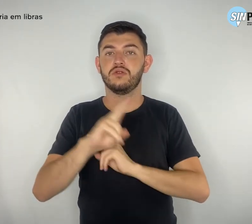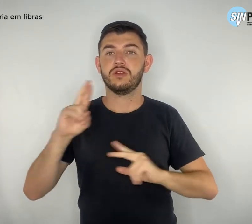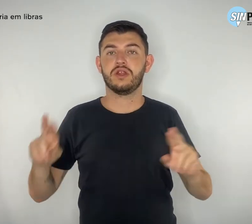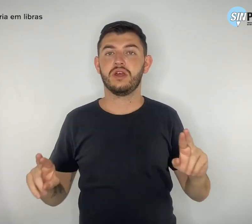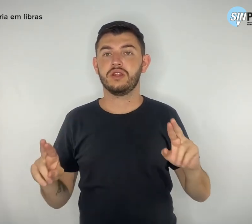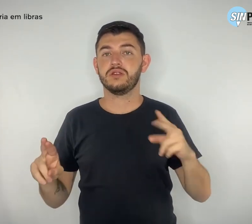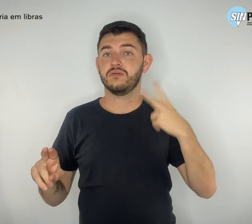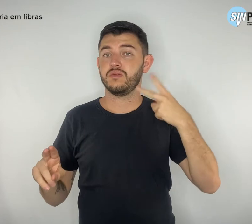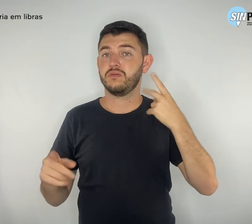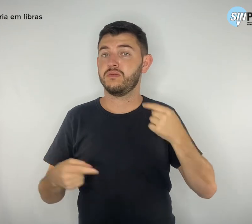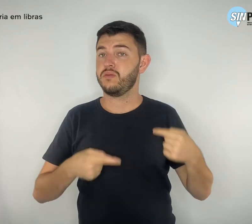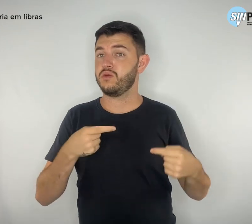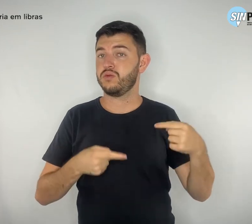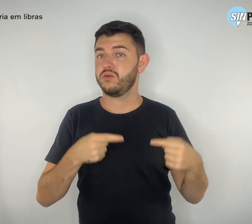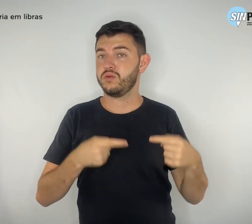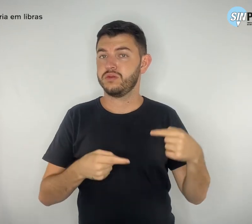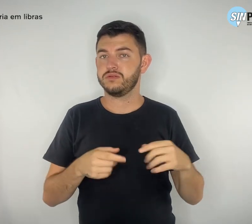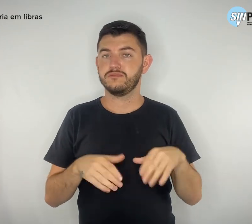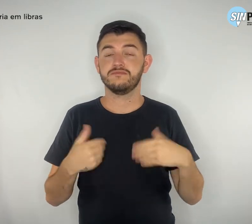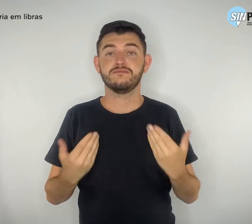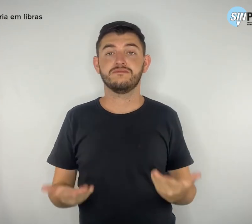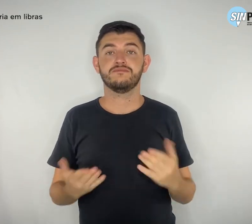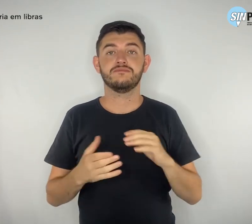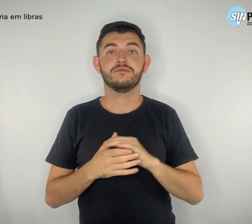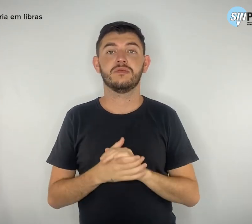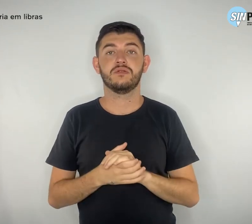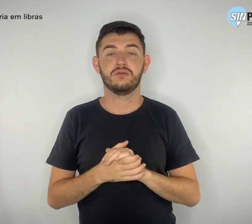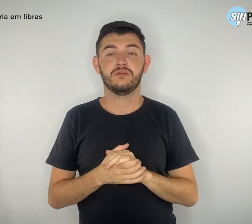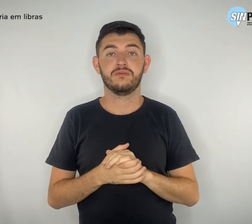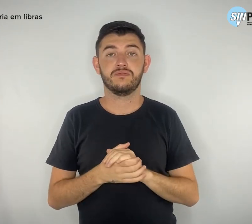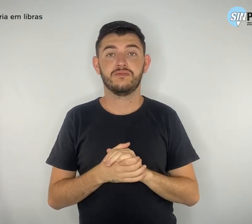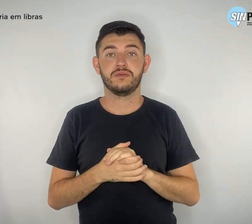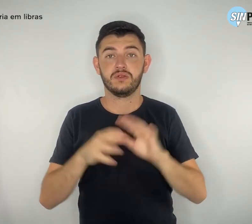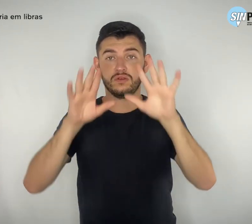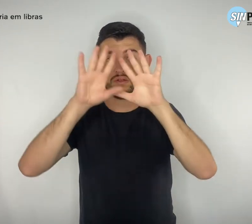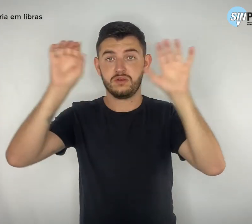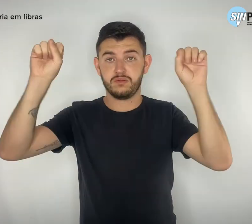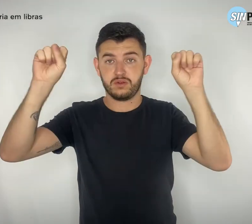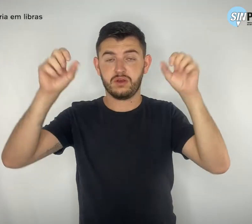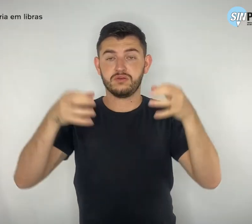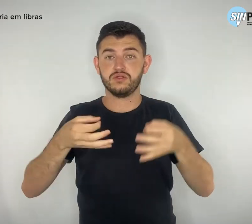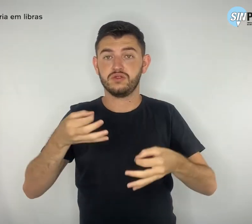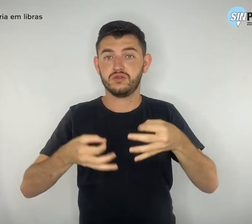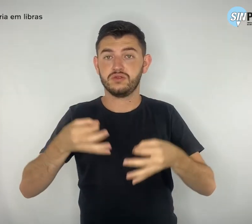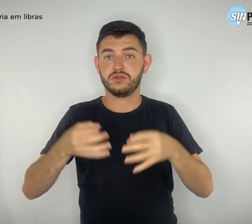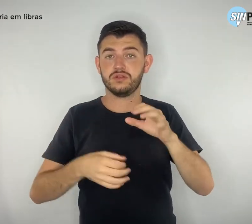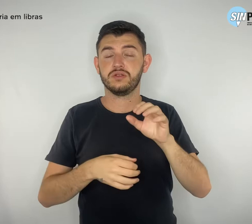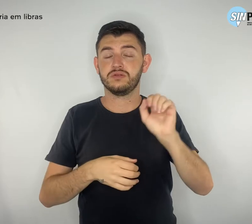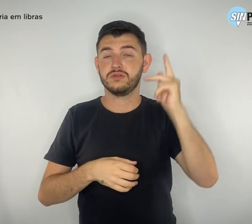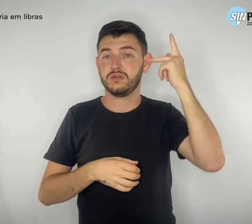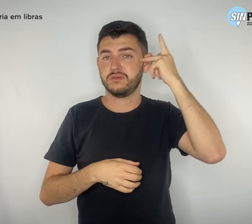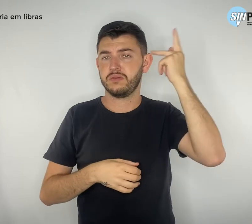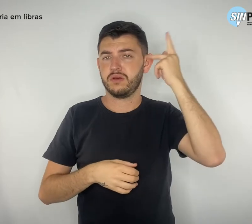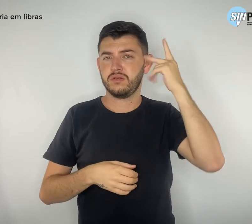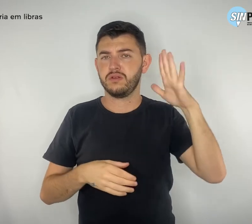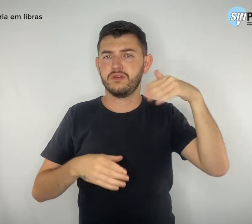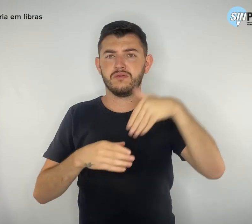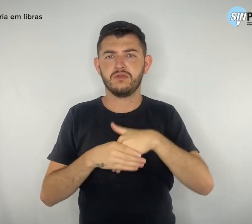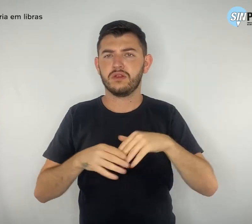Em São Paulo, o Tribunal de Justiça de São Paulo, em votação unânime, decidiu no dia